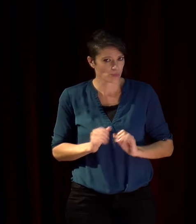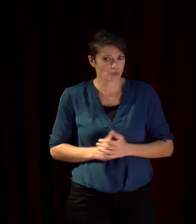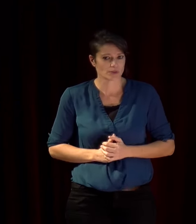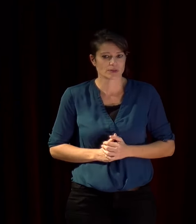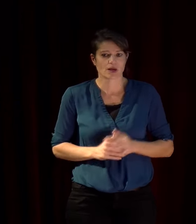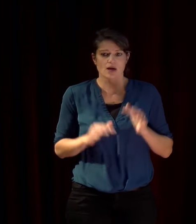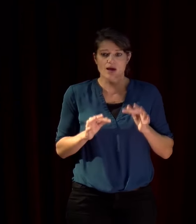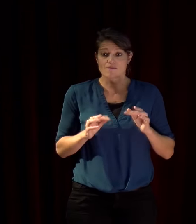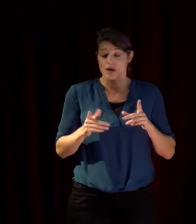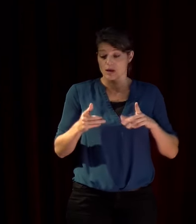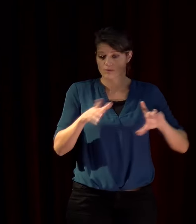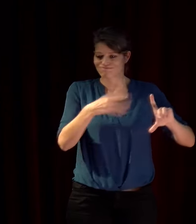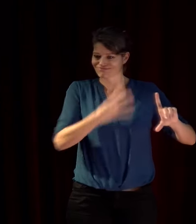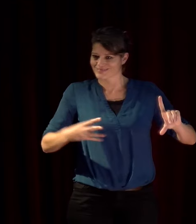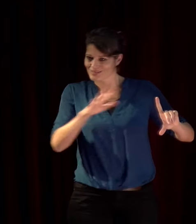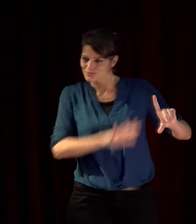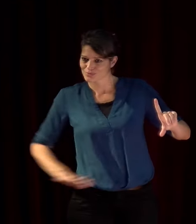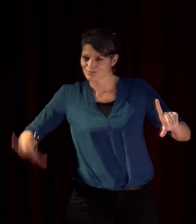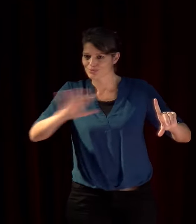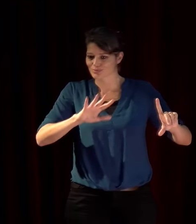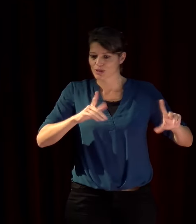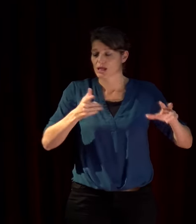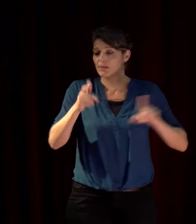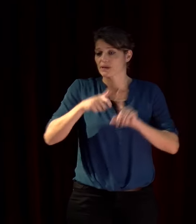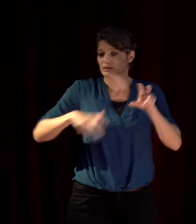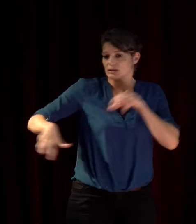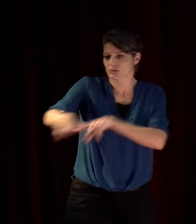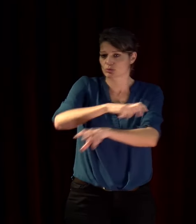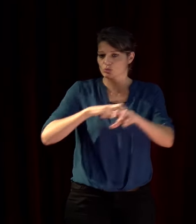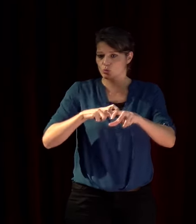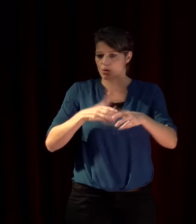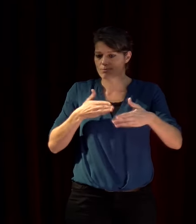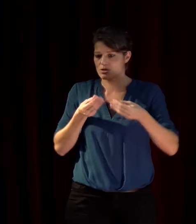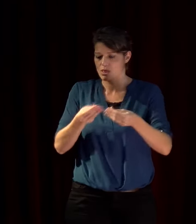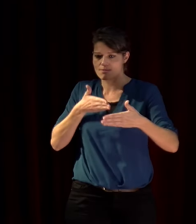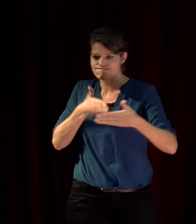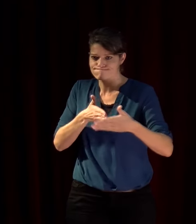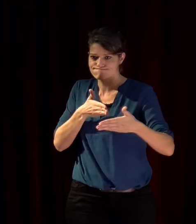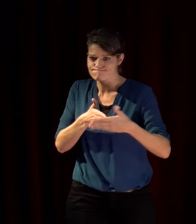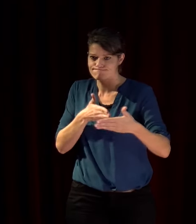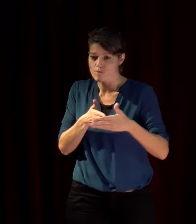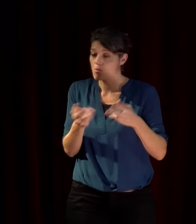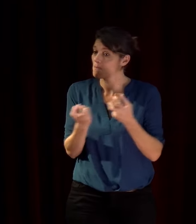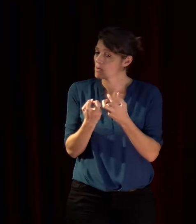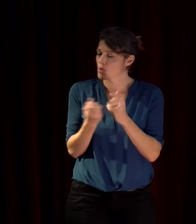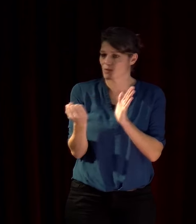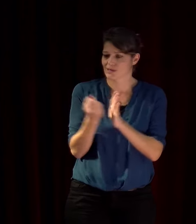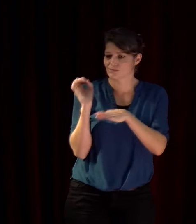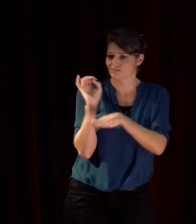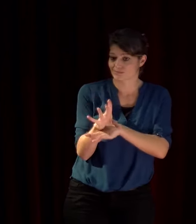mobilité des personnes comme les refus de visa qui a un impact direct d'ailleurs sur le monde artistique et culturel